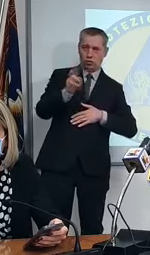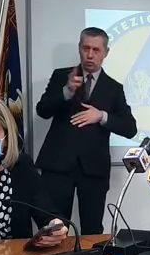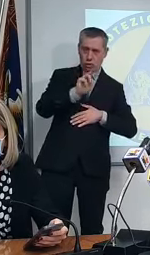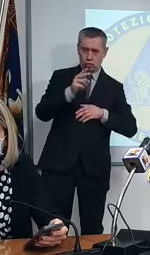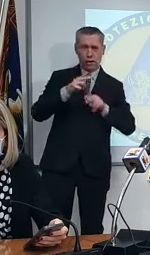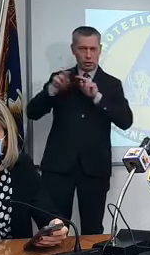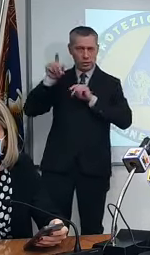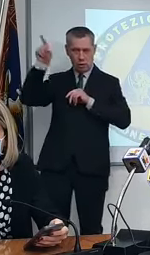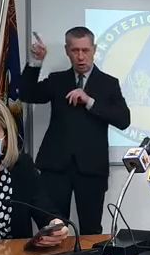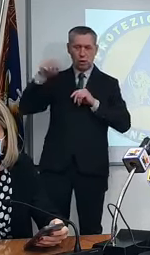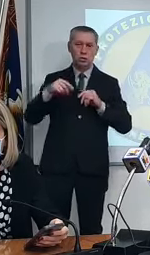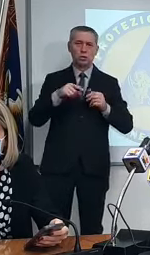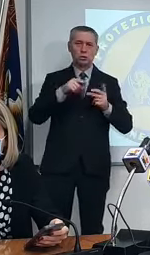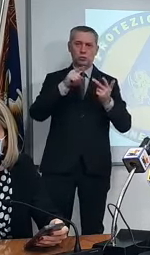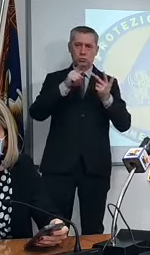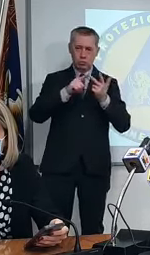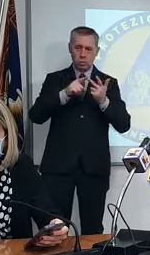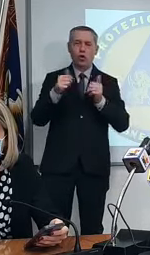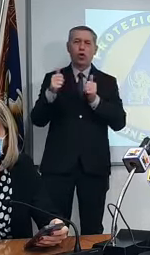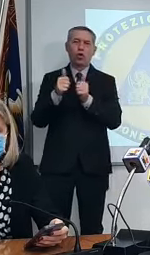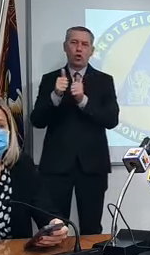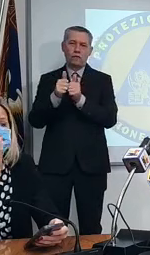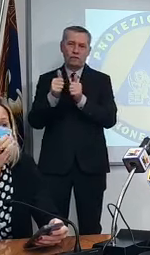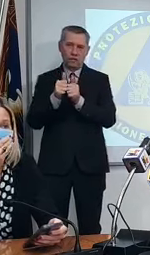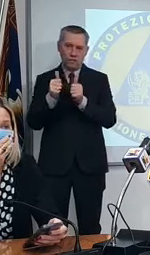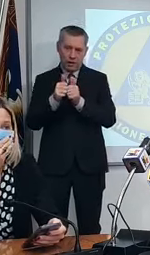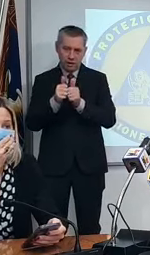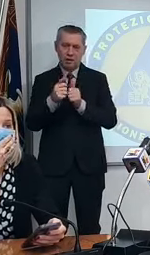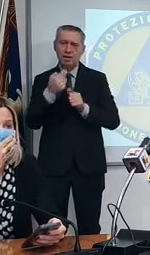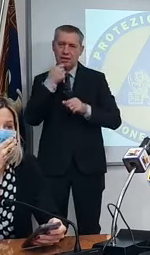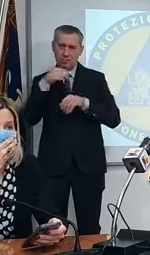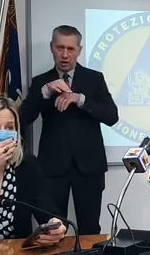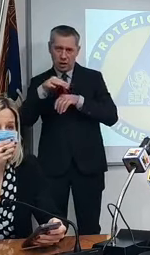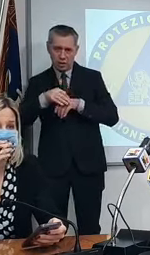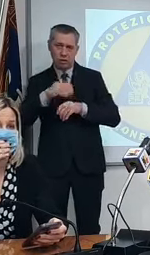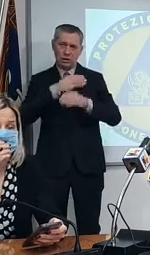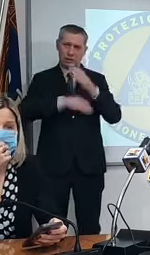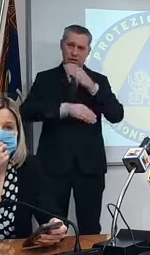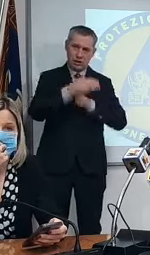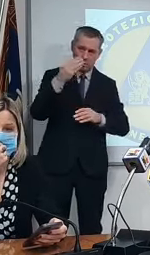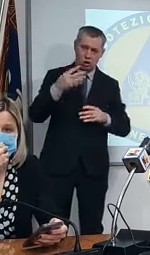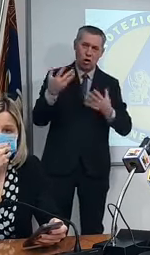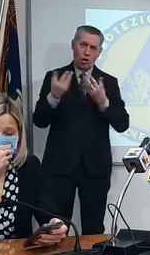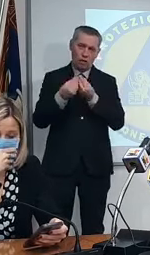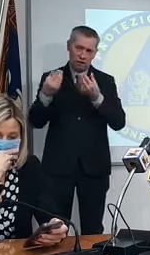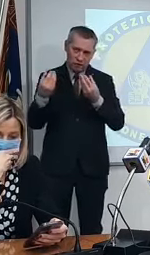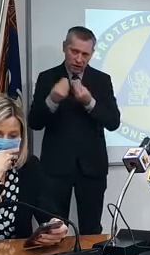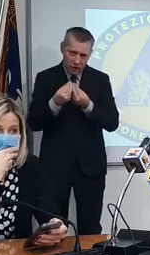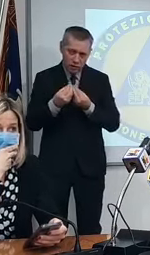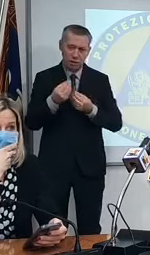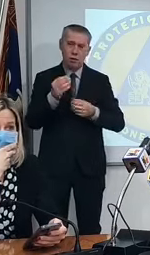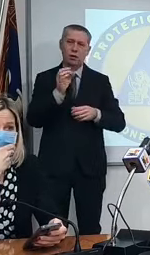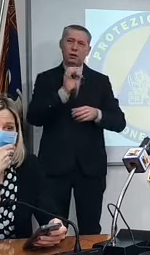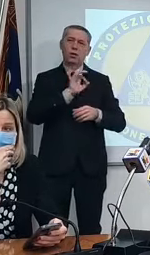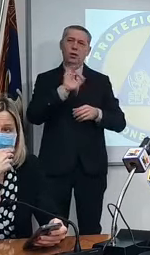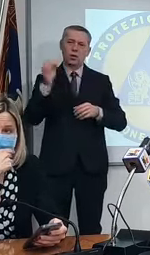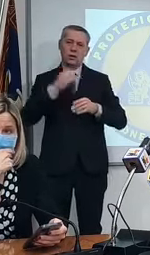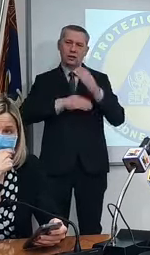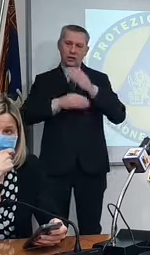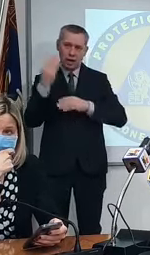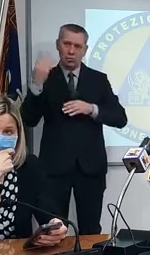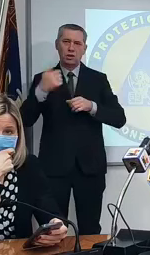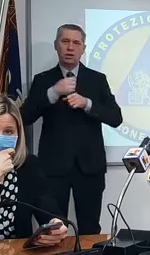piano nazionale conviventi dei soggetti estremamente vulnerabili disabili conviventi e o care giver dei soggetti disabili